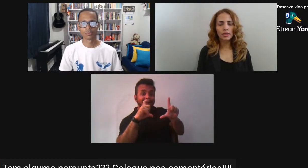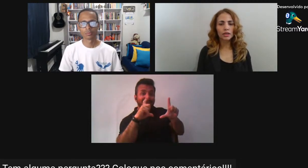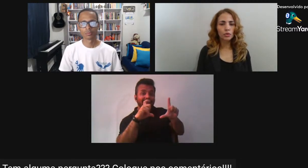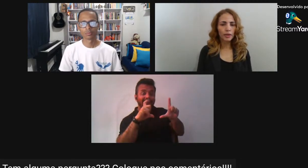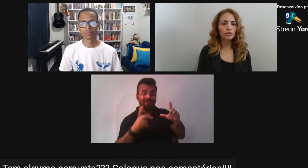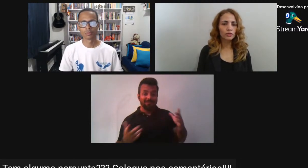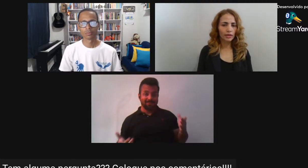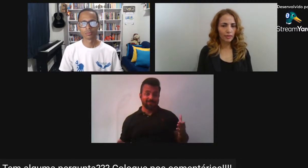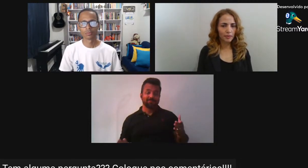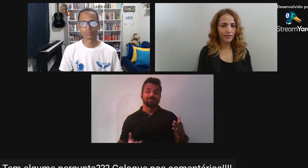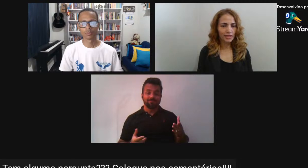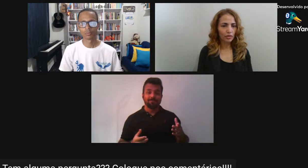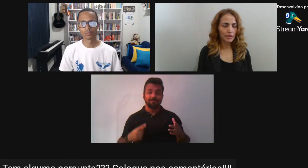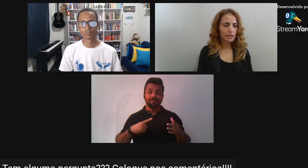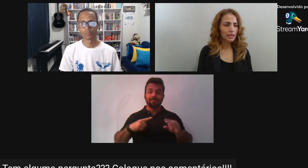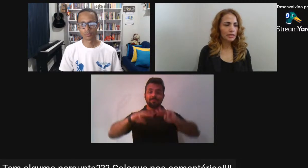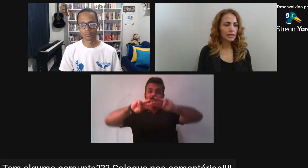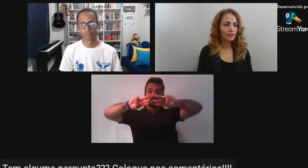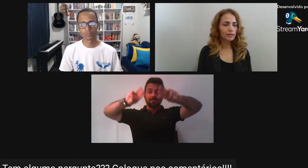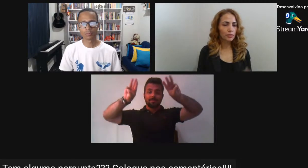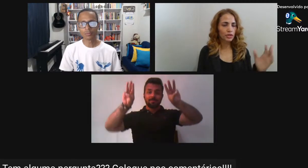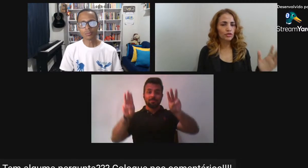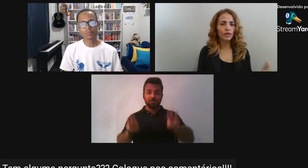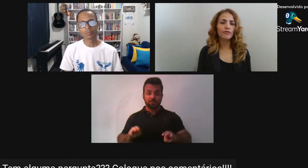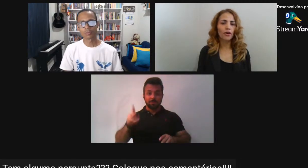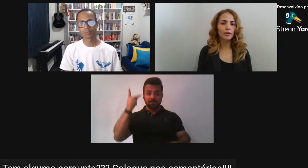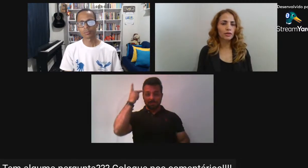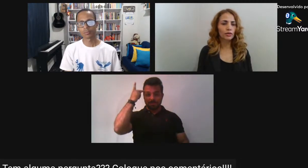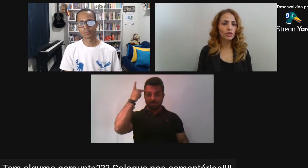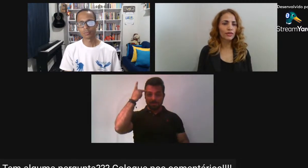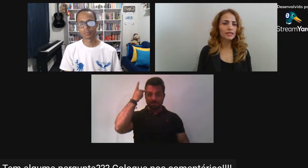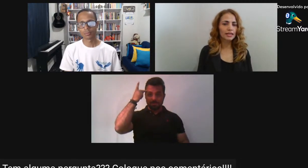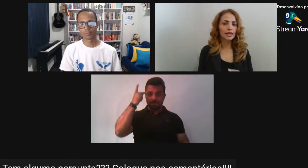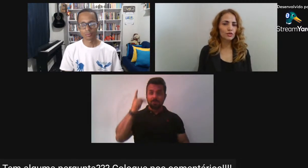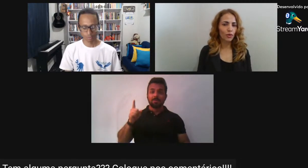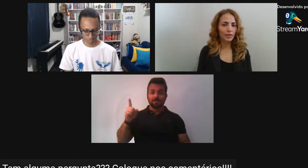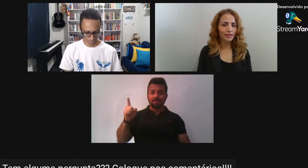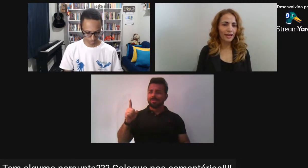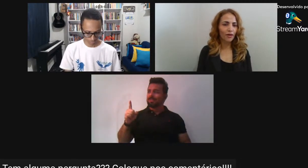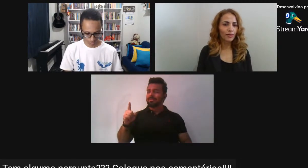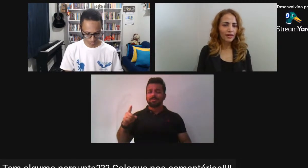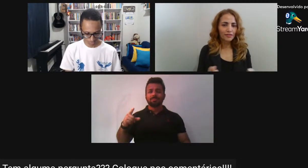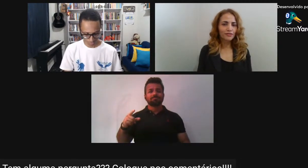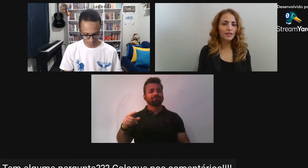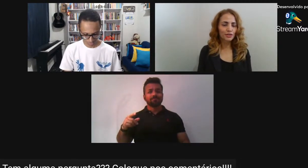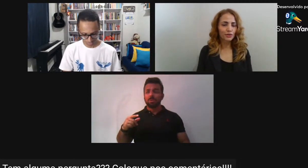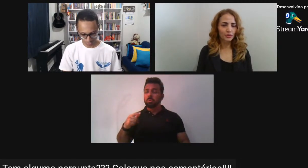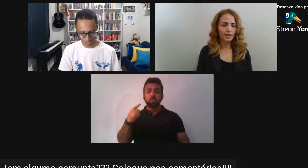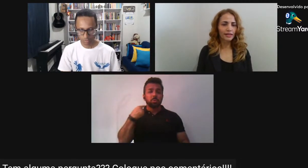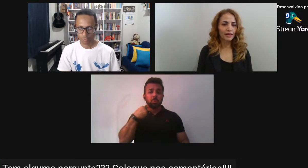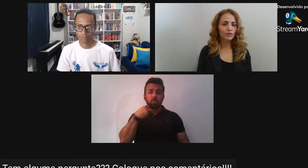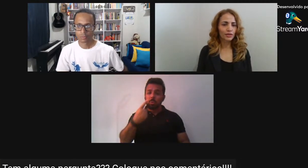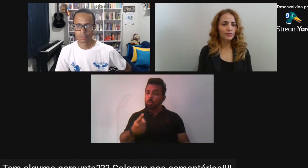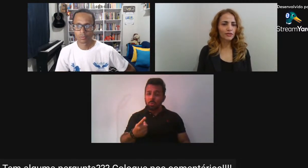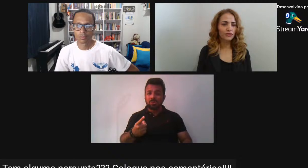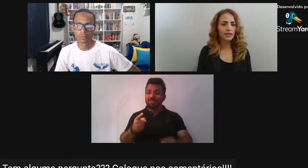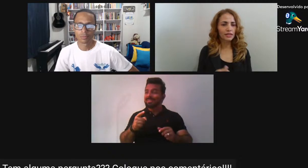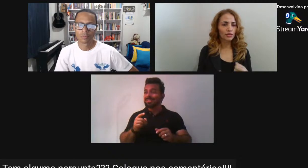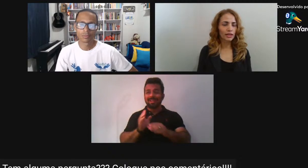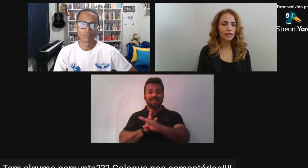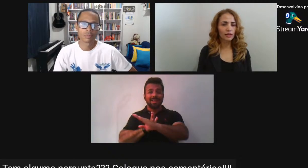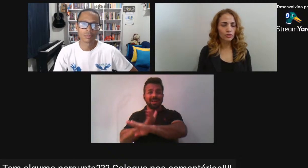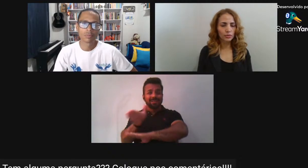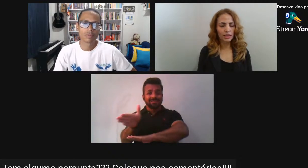Paulista Que no período Que eu estava fazendo a pesquisa Estava em processo de reforma Então eu não tive acesso Ao material físico A fotografia